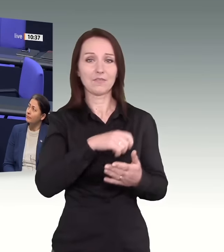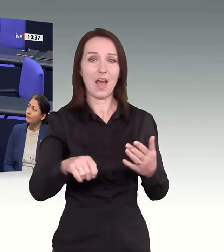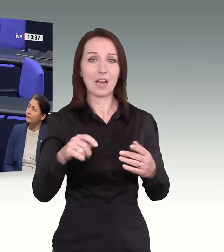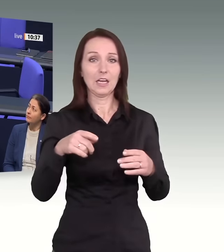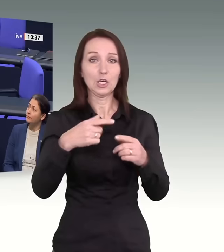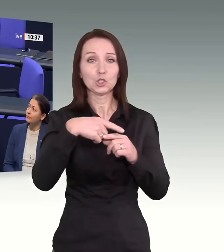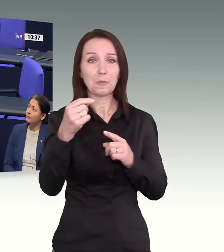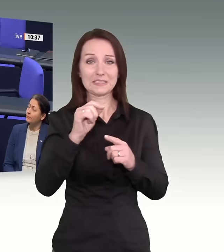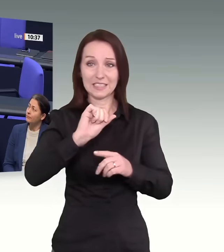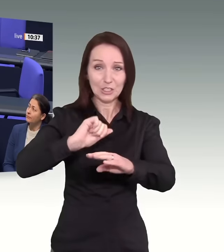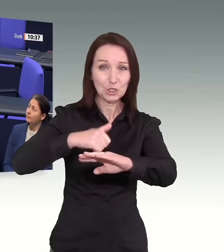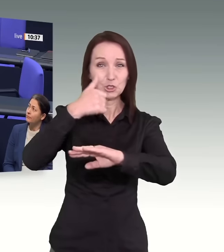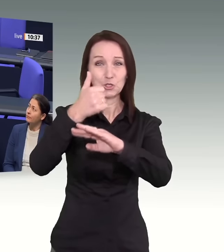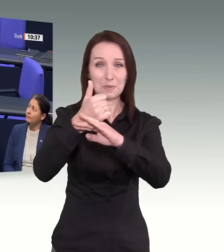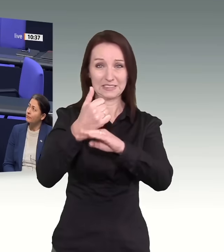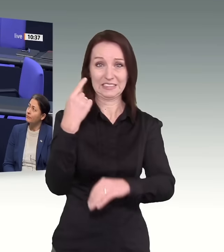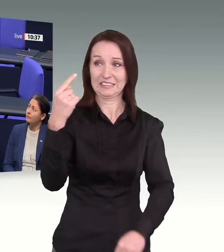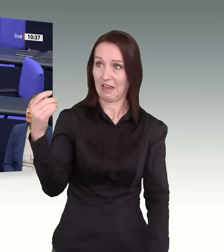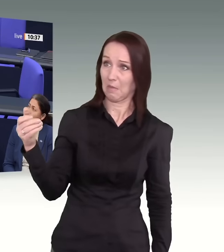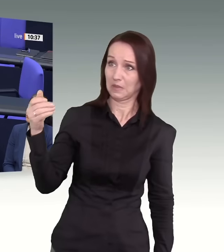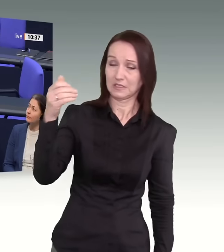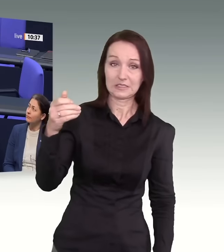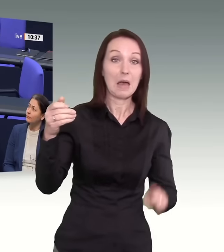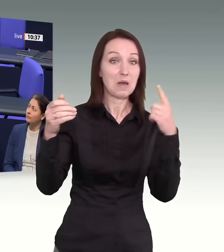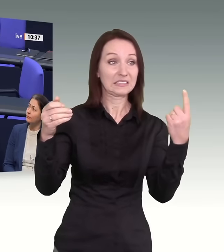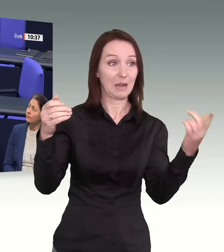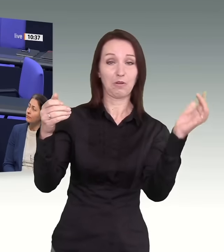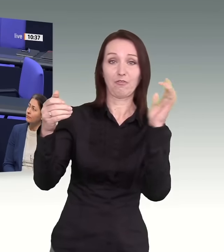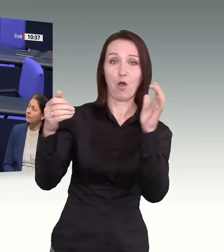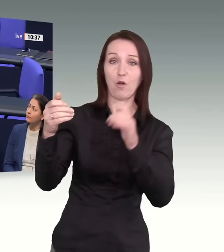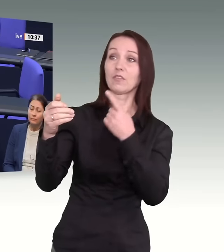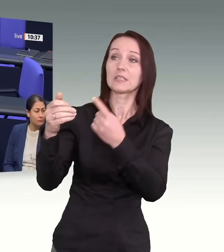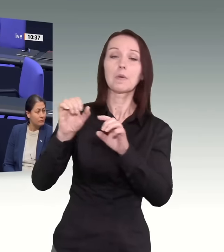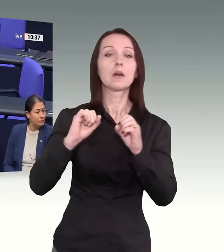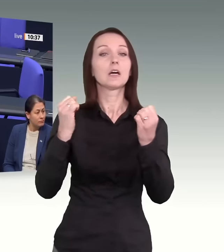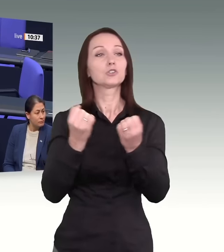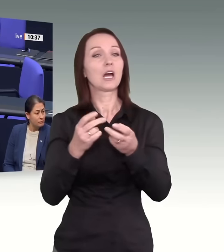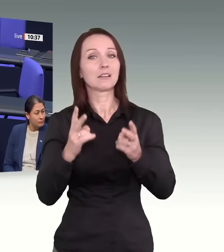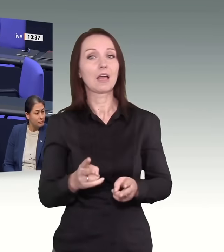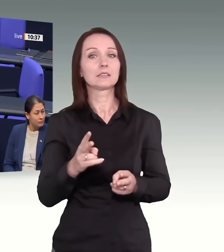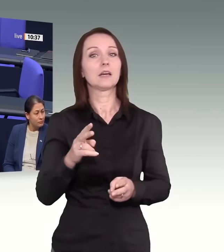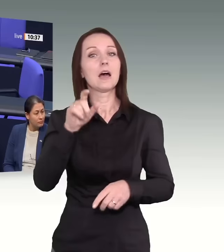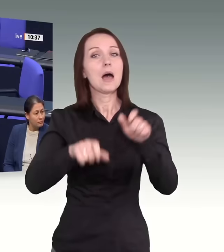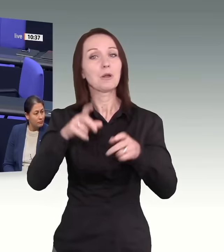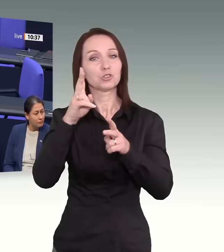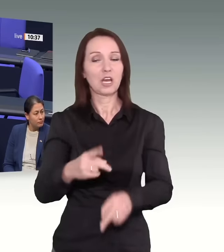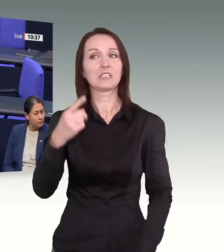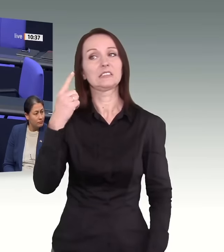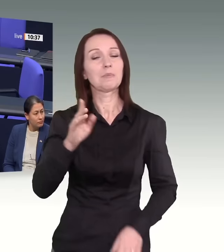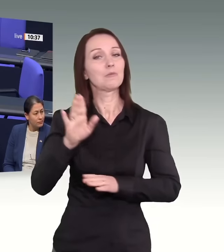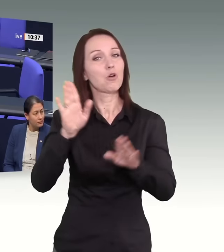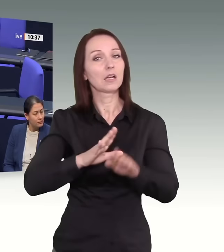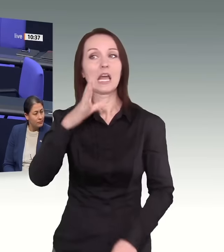vorwerfen. Er wolle die Menschenrechte, die Rechtsstaatlichkeit und die Demokratie abschaffen. Wie können Sie das vereinbaren mit sich?